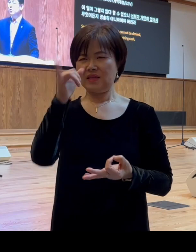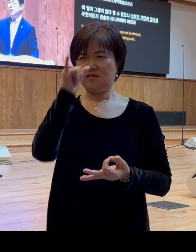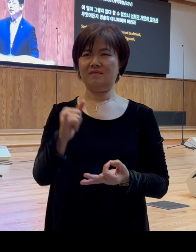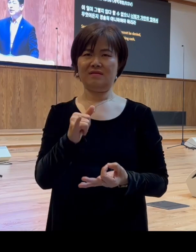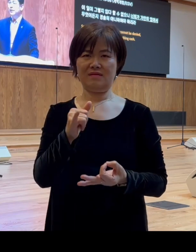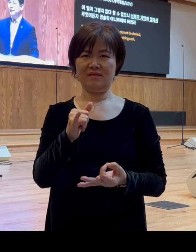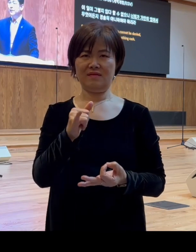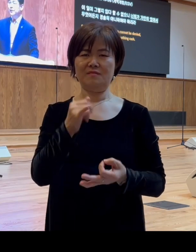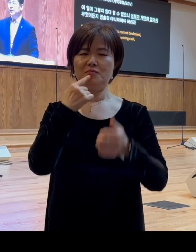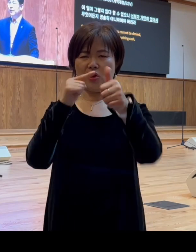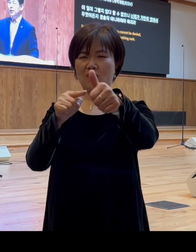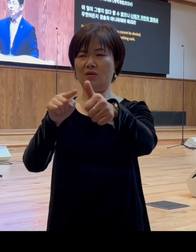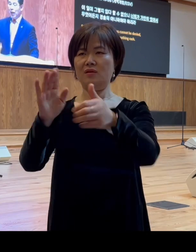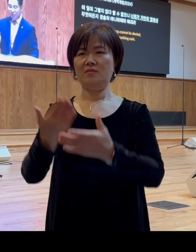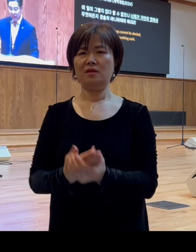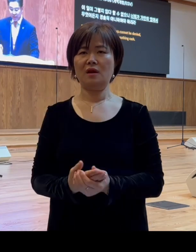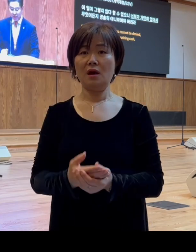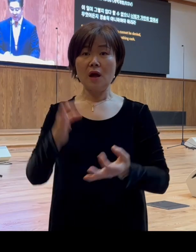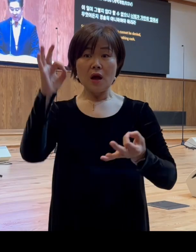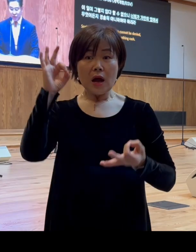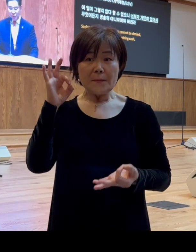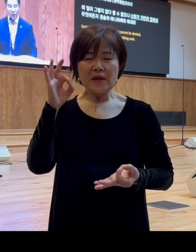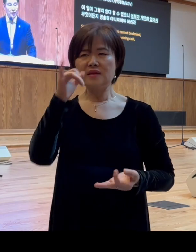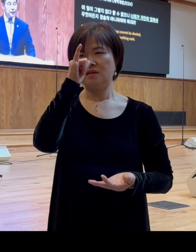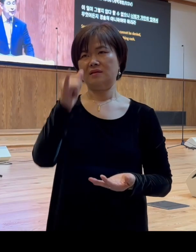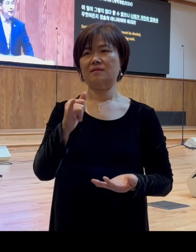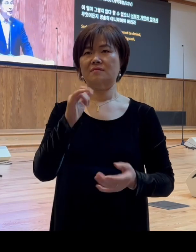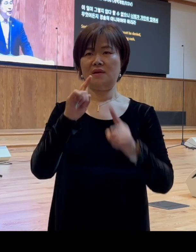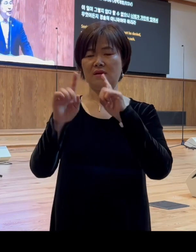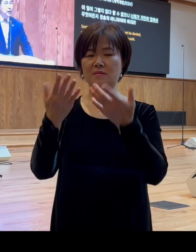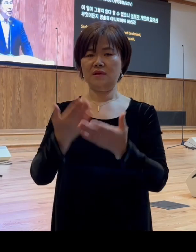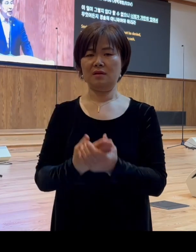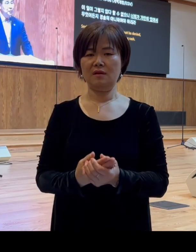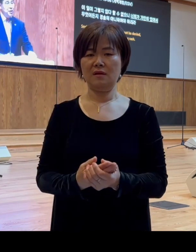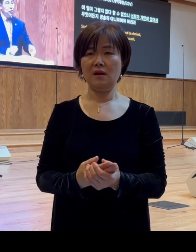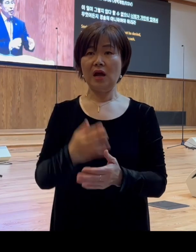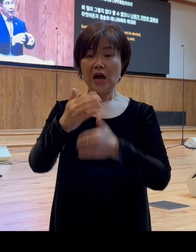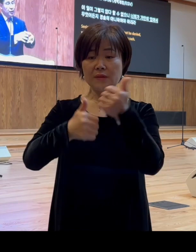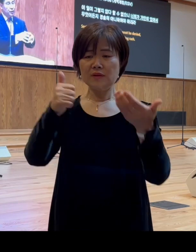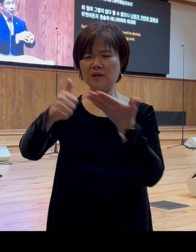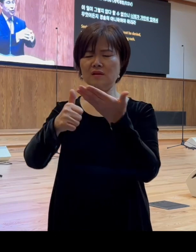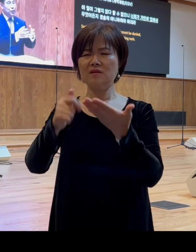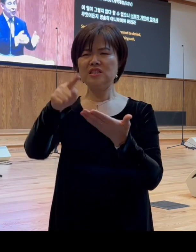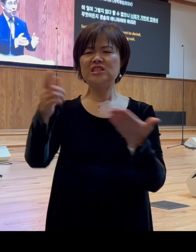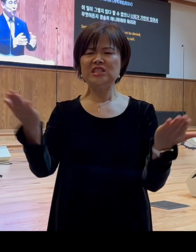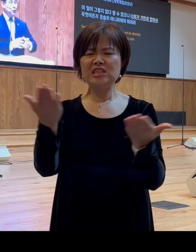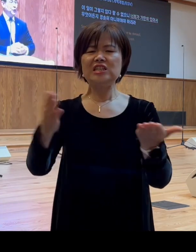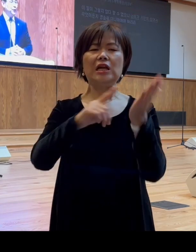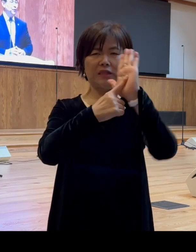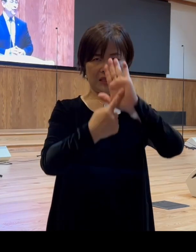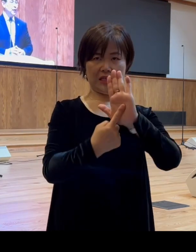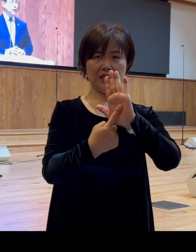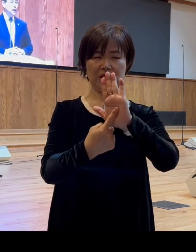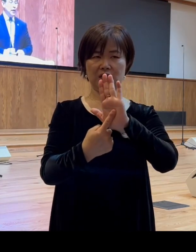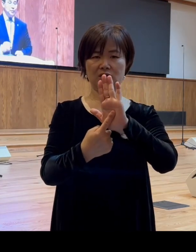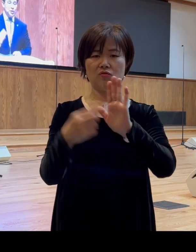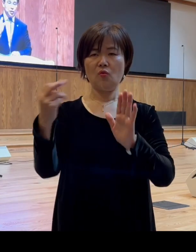가만히 있으라는 것입니다 하나님께서 그 일을 드러내시고 하나님께서 그 일을